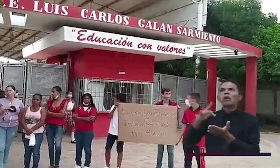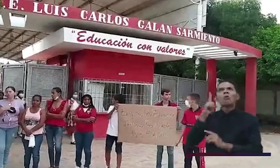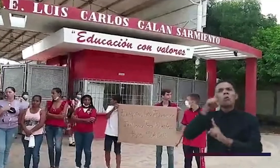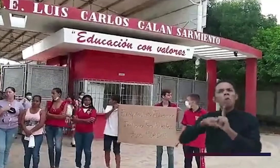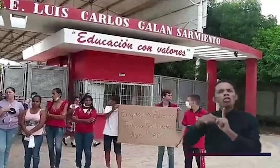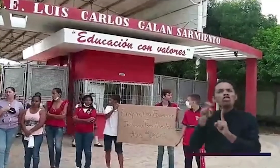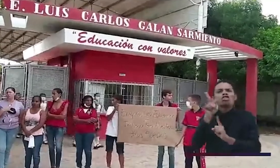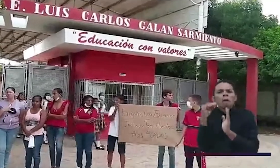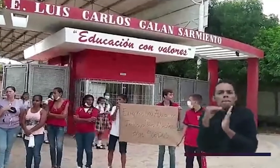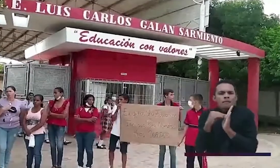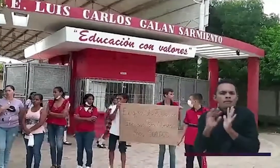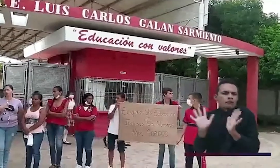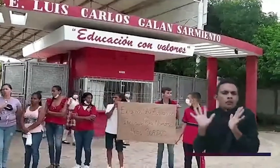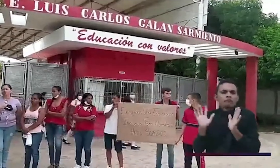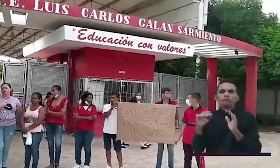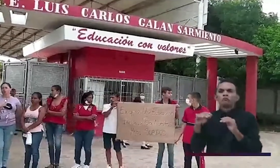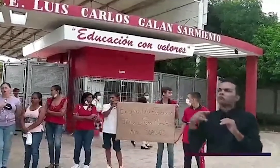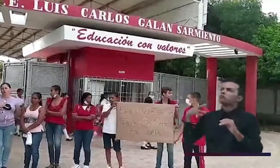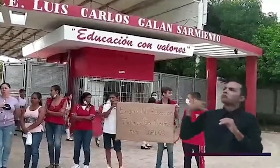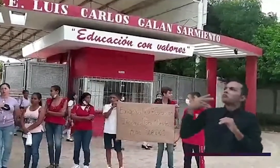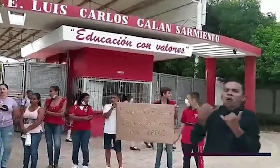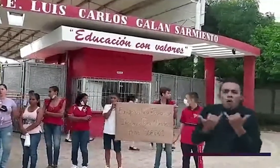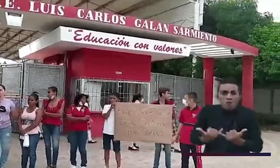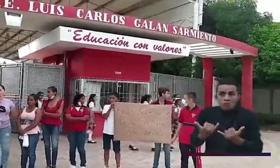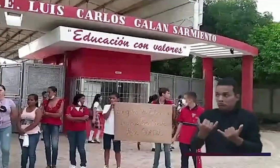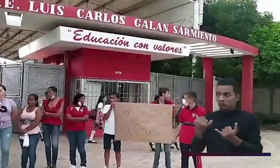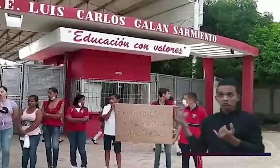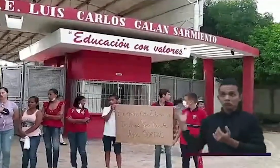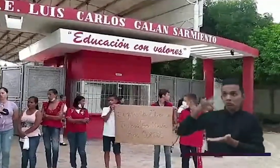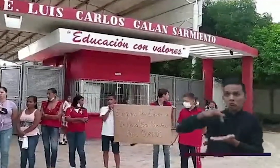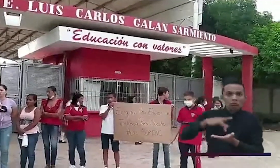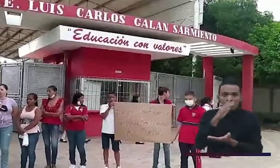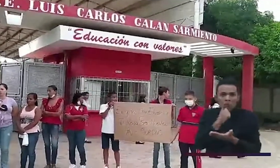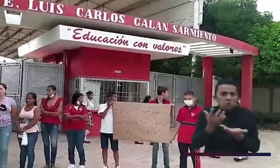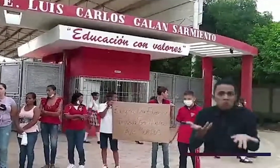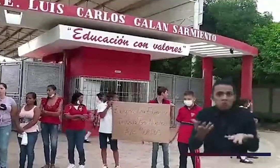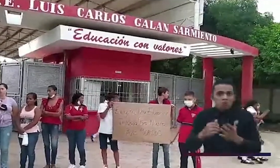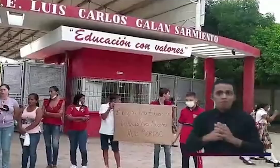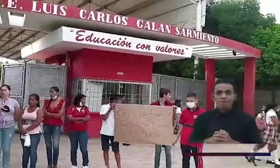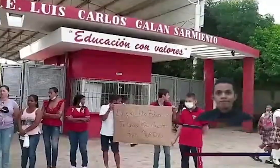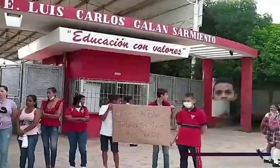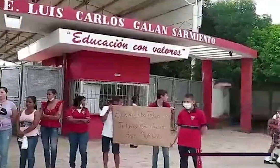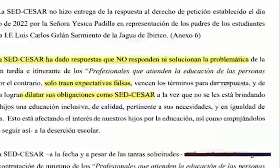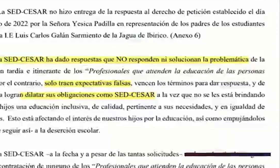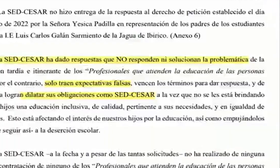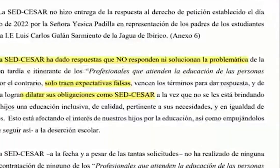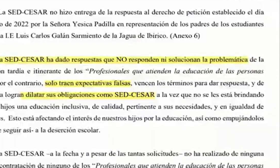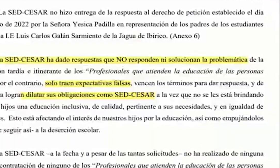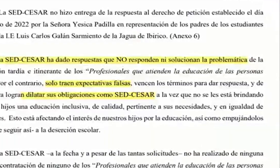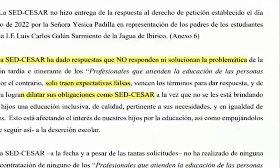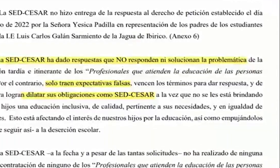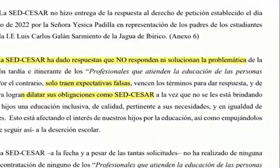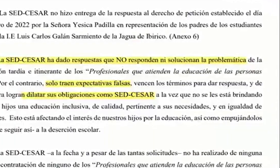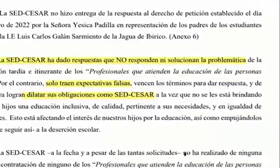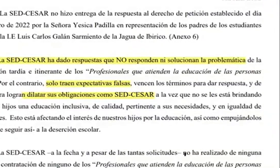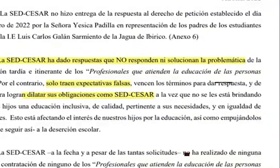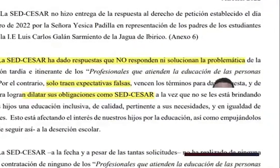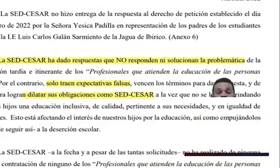momento no hemos tenido todavía profesores para los estudiantes con discapacidad auditiva. Además, consideran que la